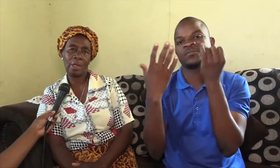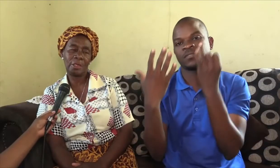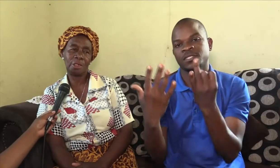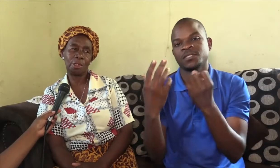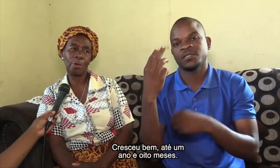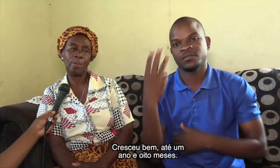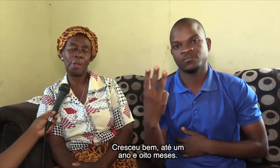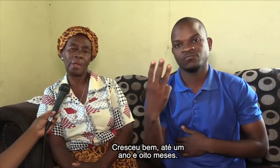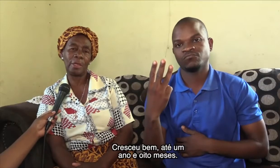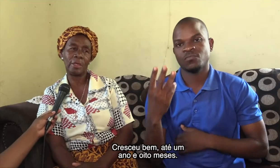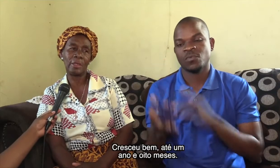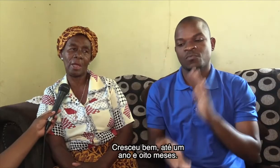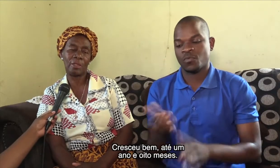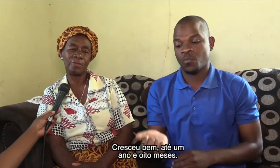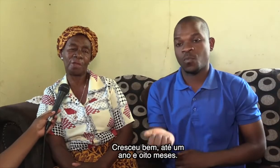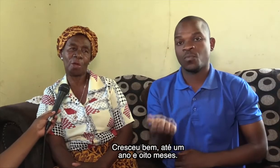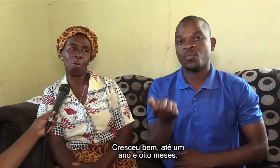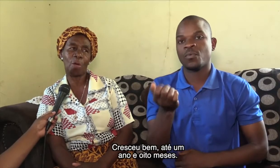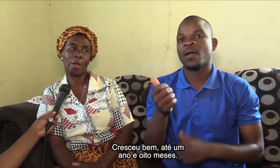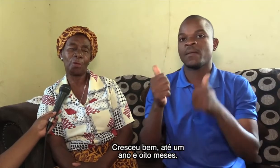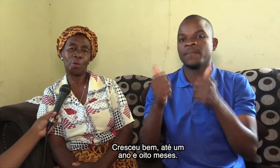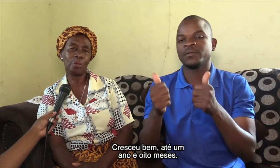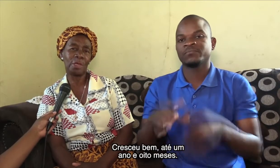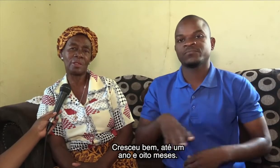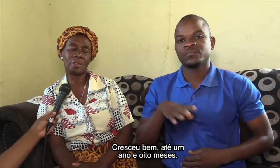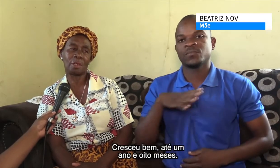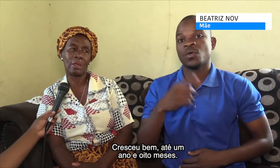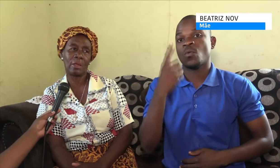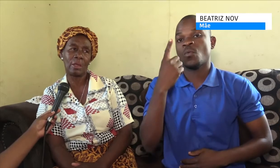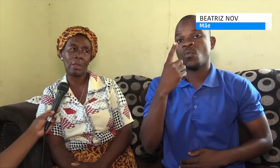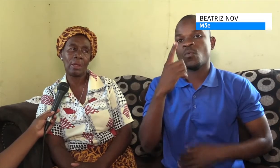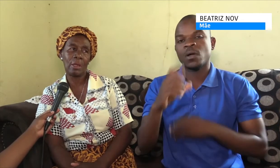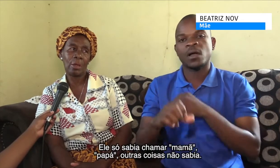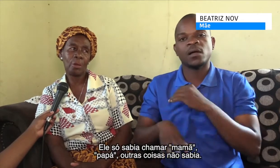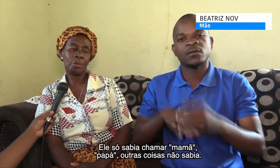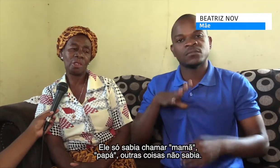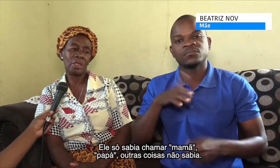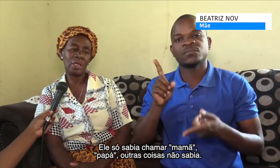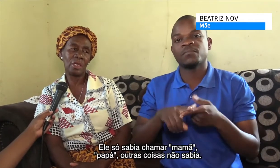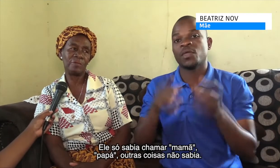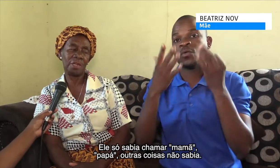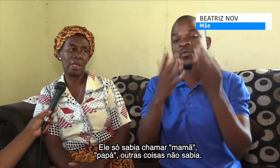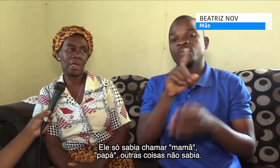Cresceu bem até ficar um ano, oito meses. Consegui ver ela